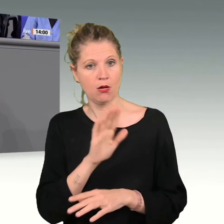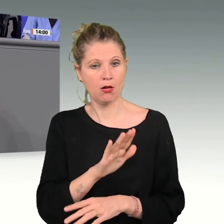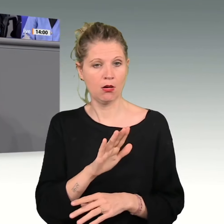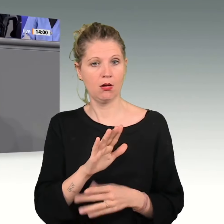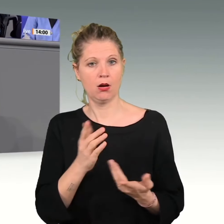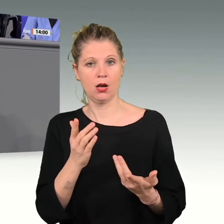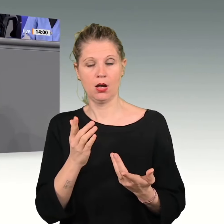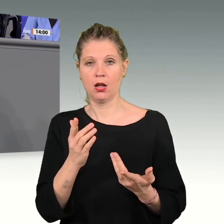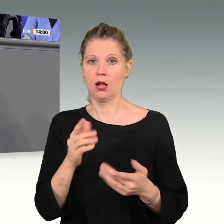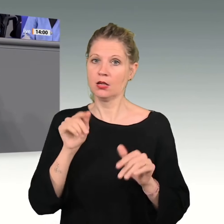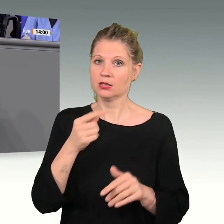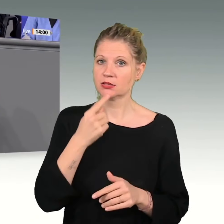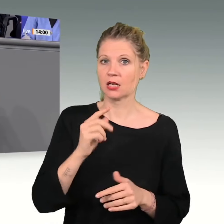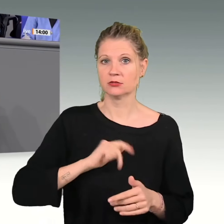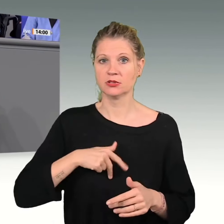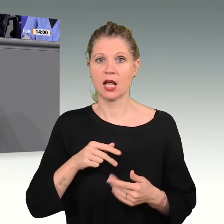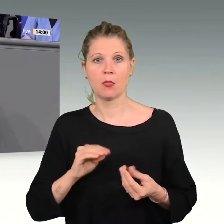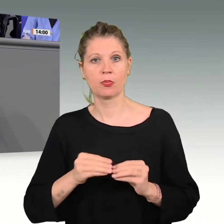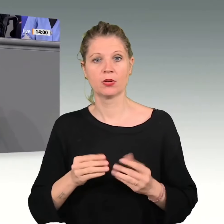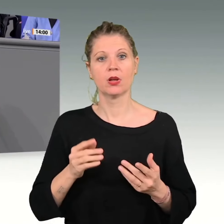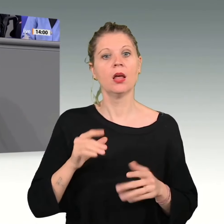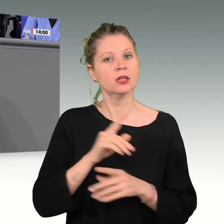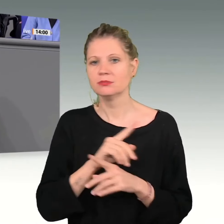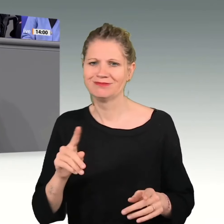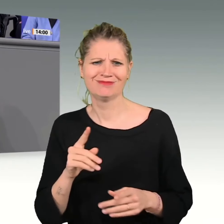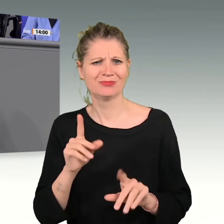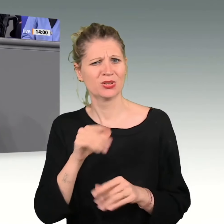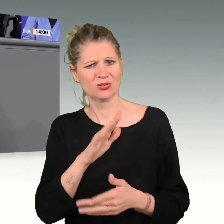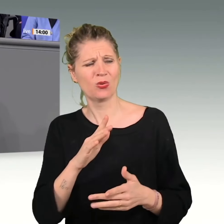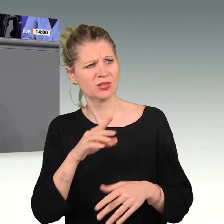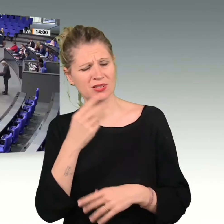Problemlösungskompetenz in Fragen der Wirtschaftspolitik, liebe Kolleginnen und Kollegen.